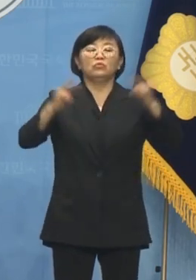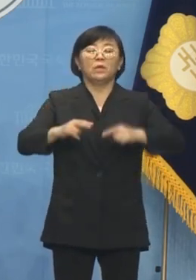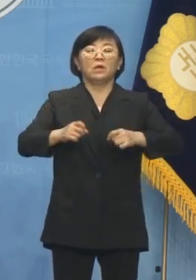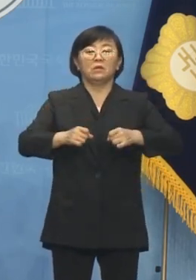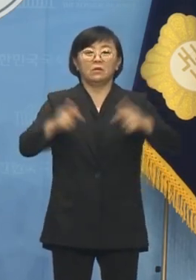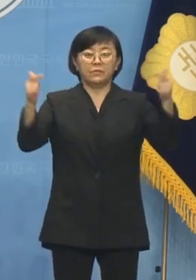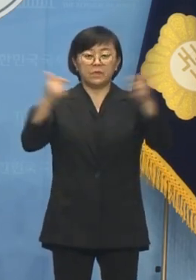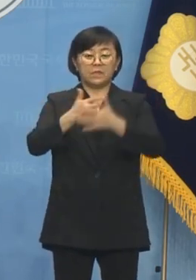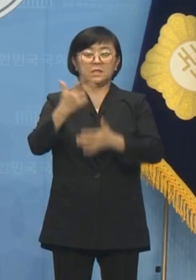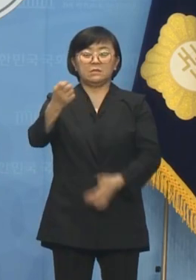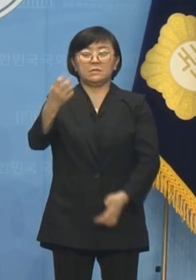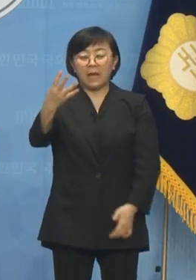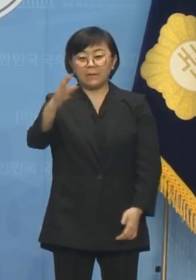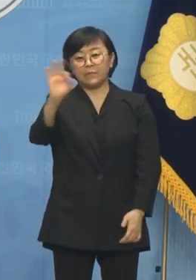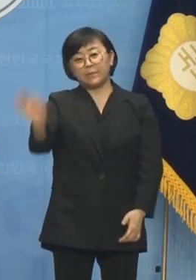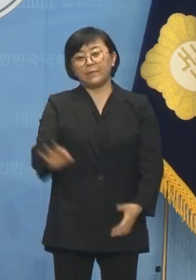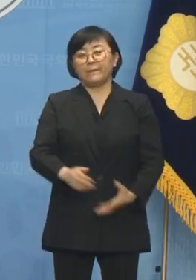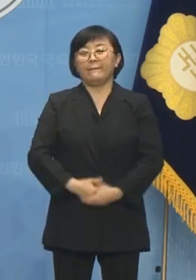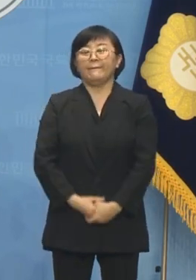넘는 74%였습니다.